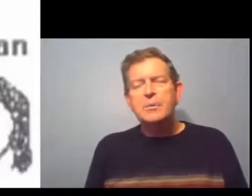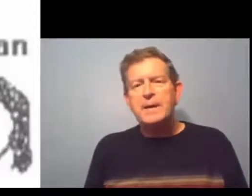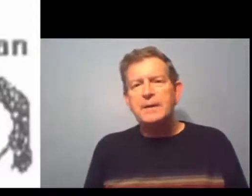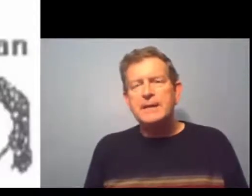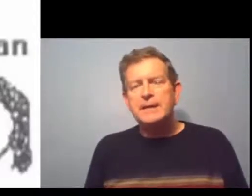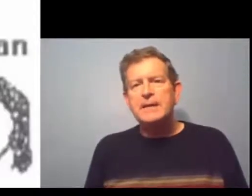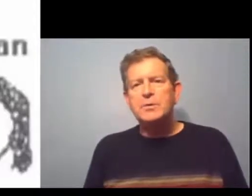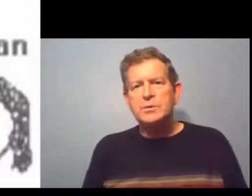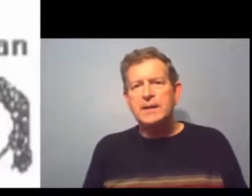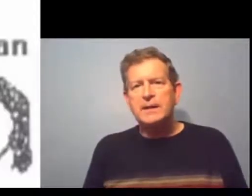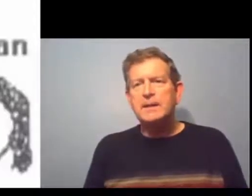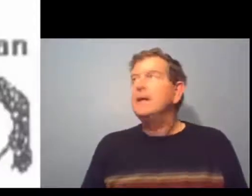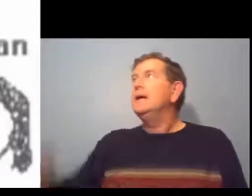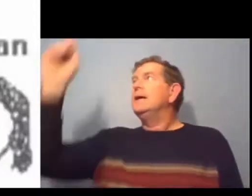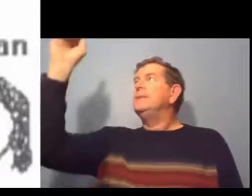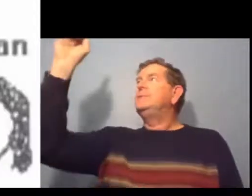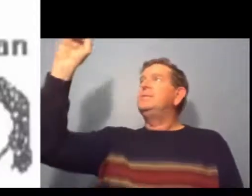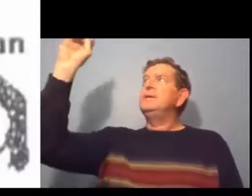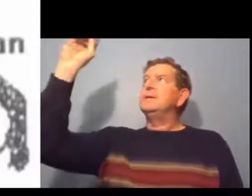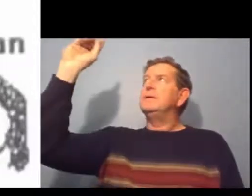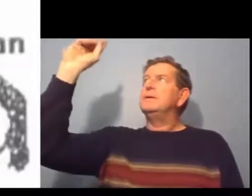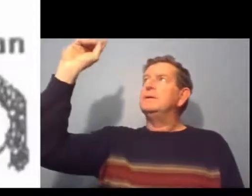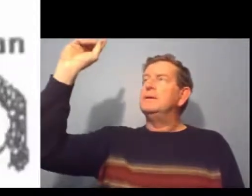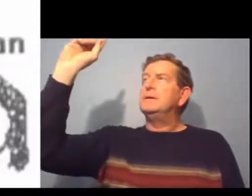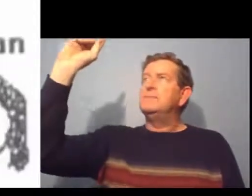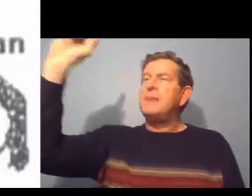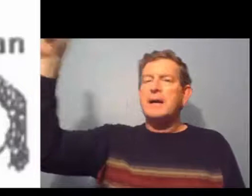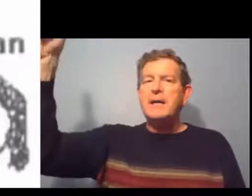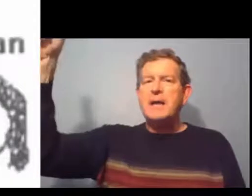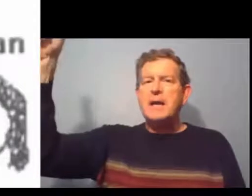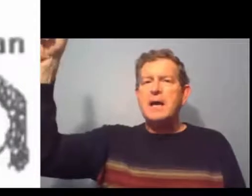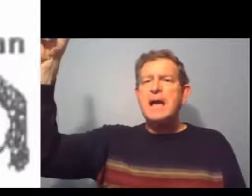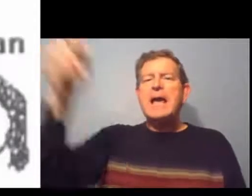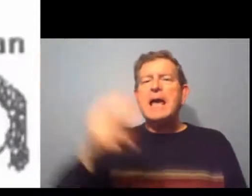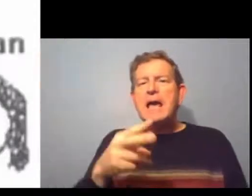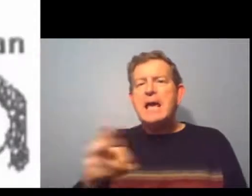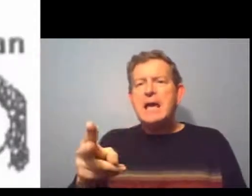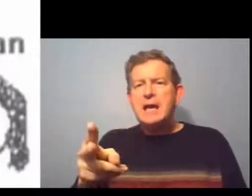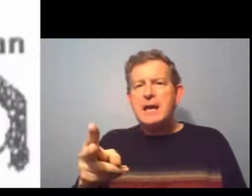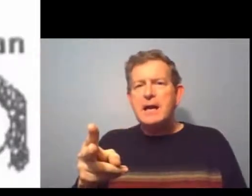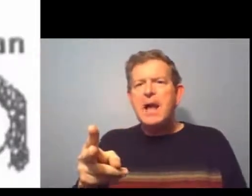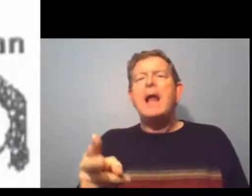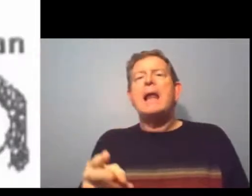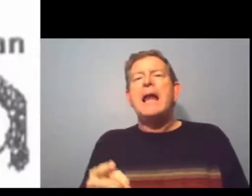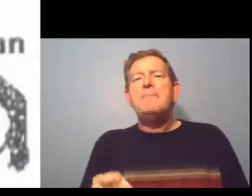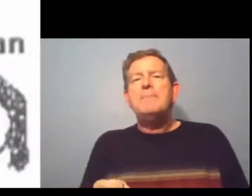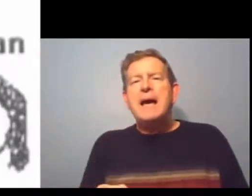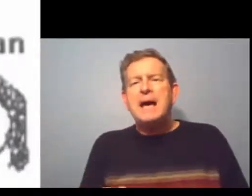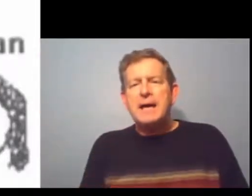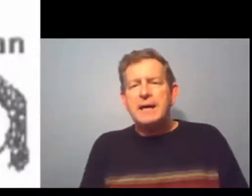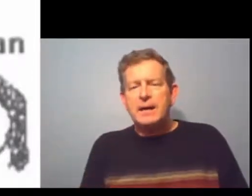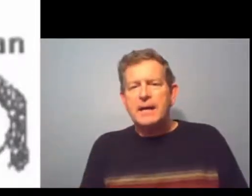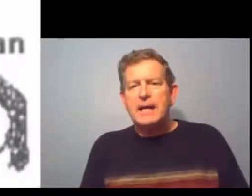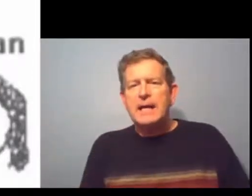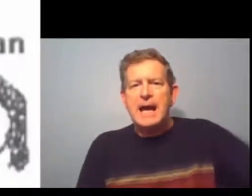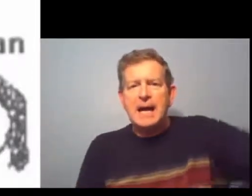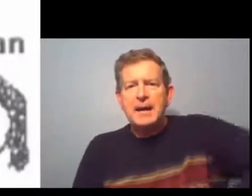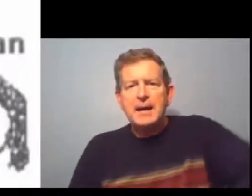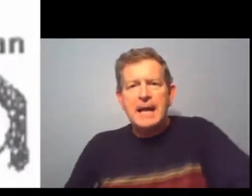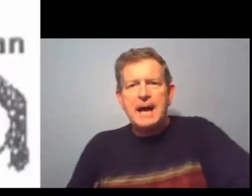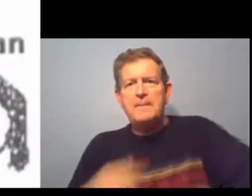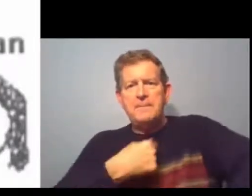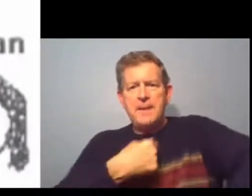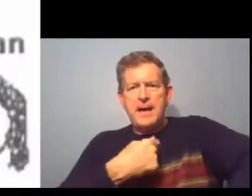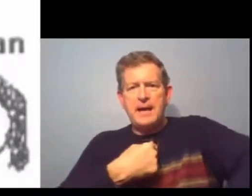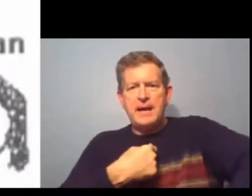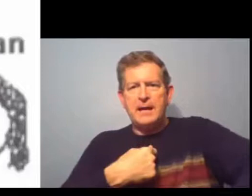Il est le père d'Eddie et de Suzanne. Et puis, Marie est la mère. Elle est la